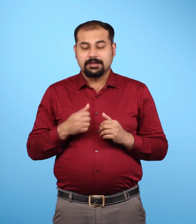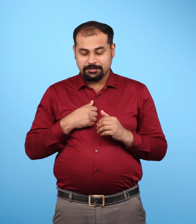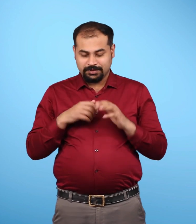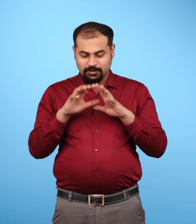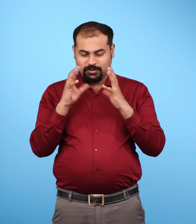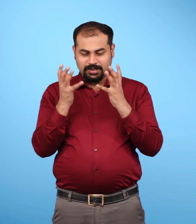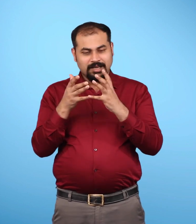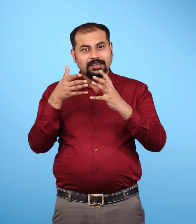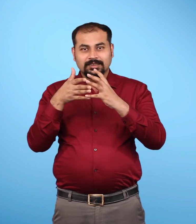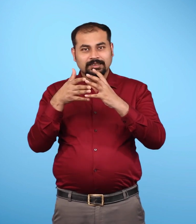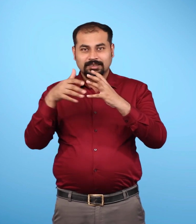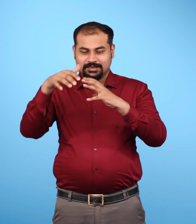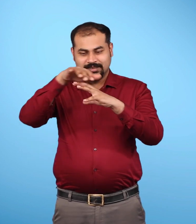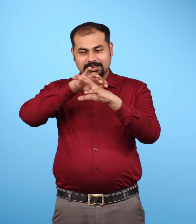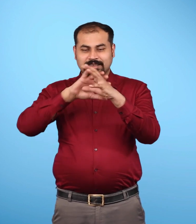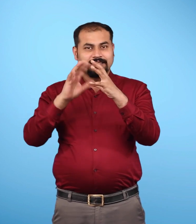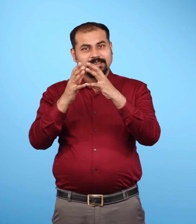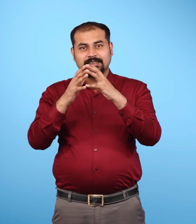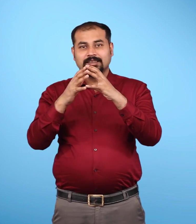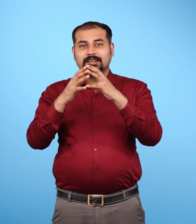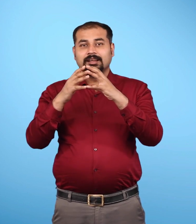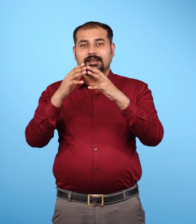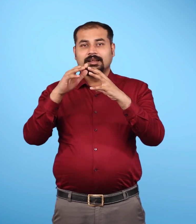वायुमंडल सुलह सौ किलोमेटर की उचाई तक फैला है